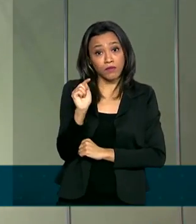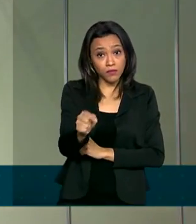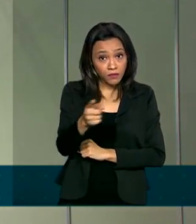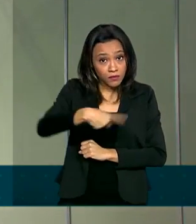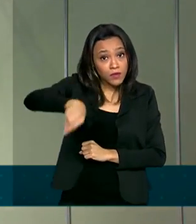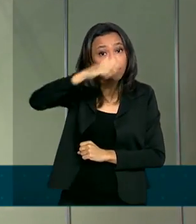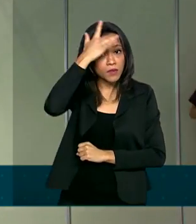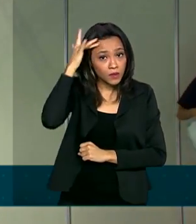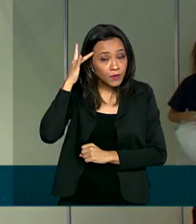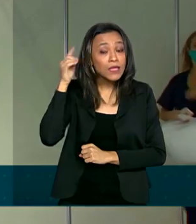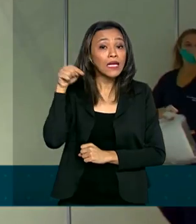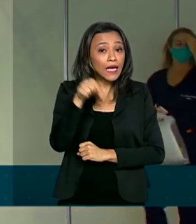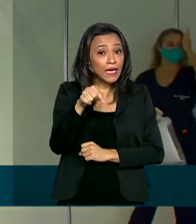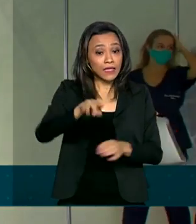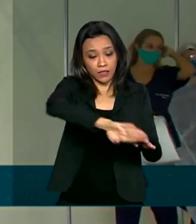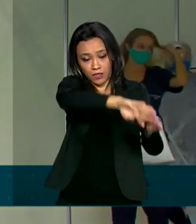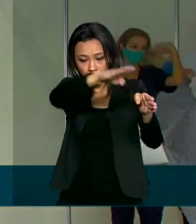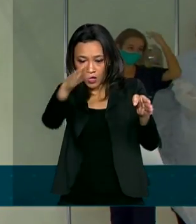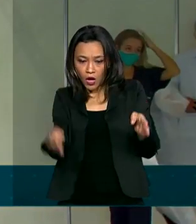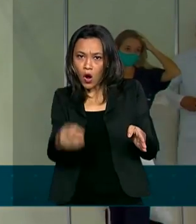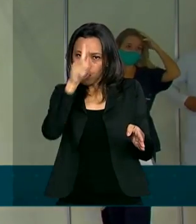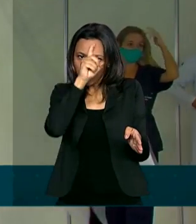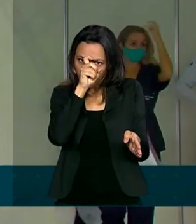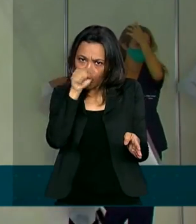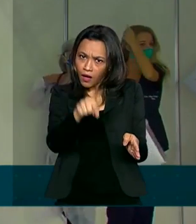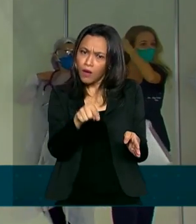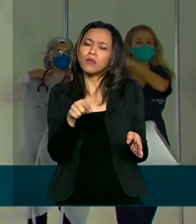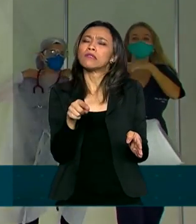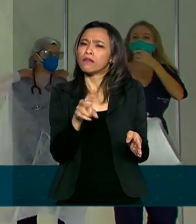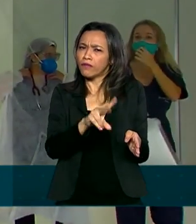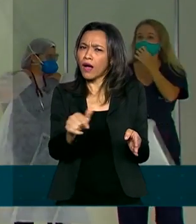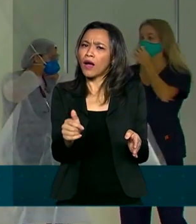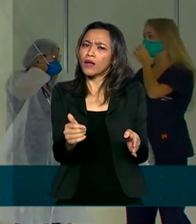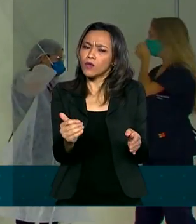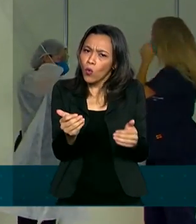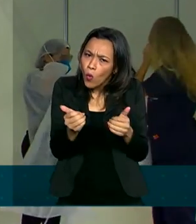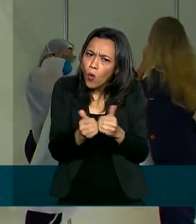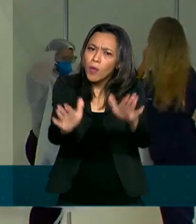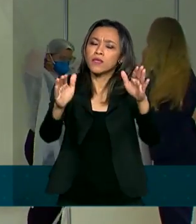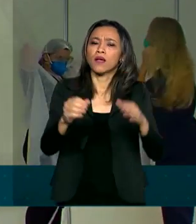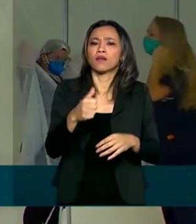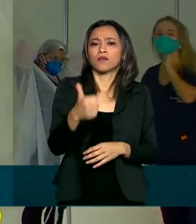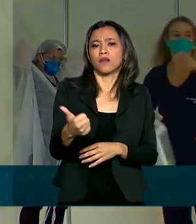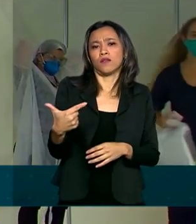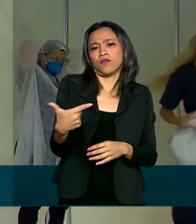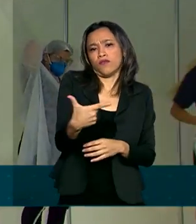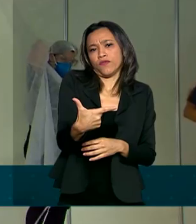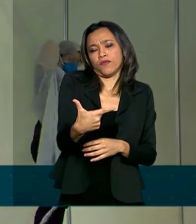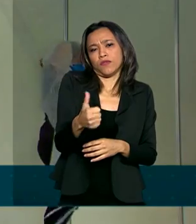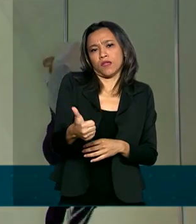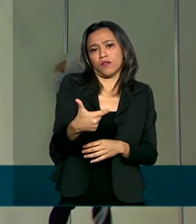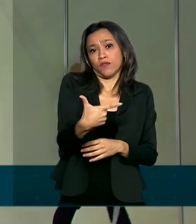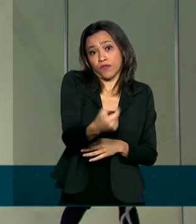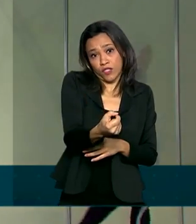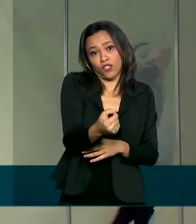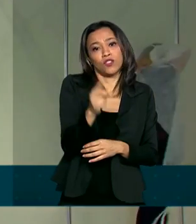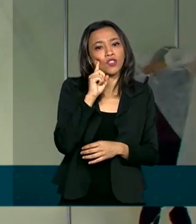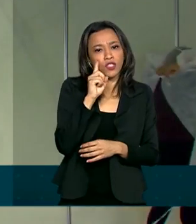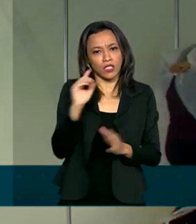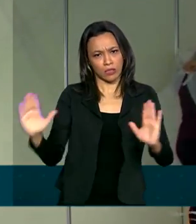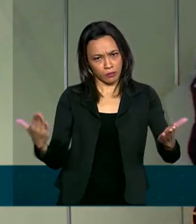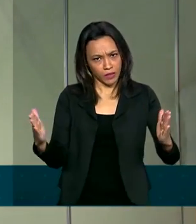previsão é de que esse hospital de campanha aqui funcione pelos próximos 120 dias, prazo que pode ser prorrogado.